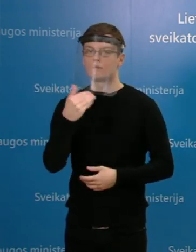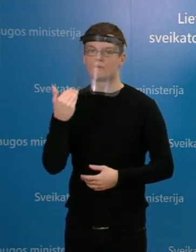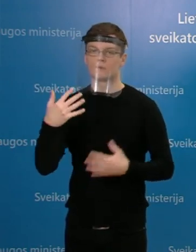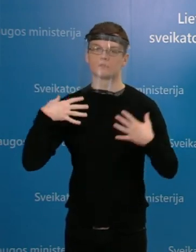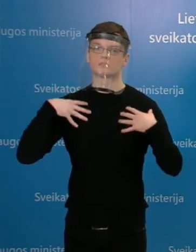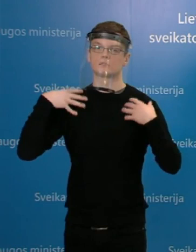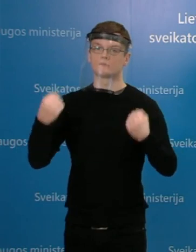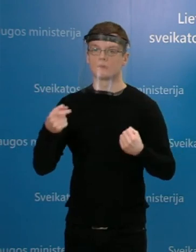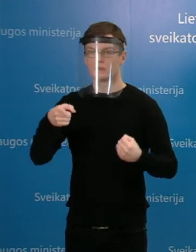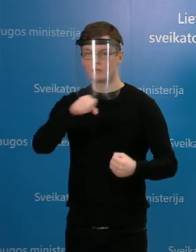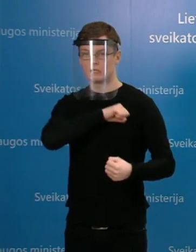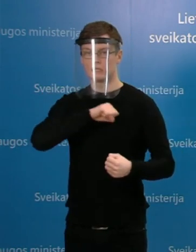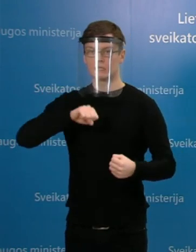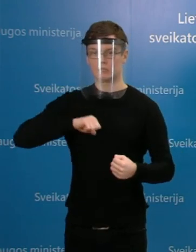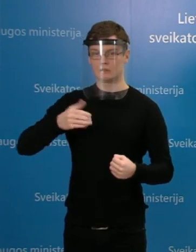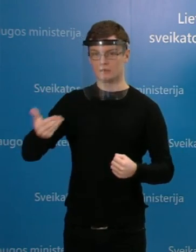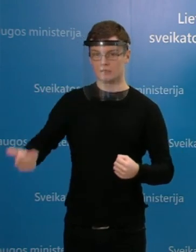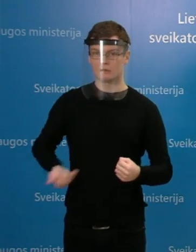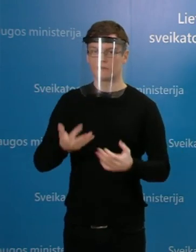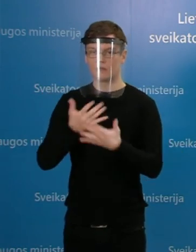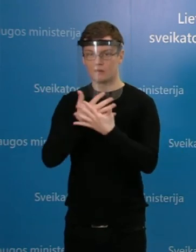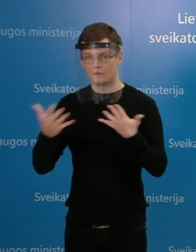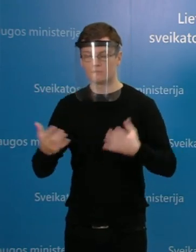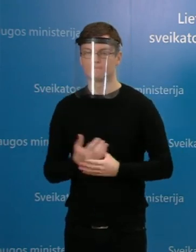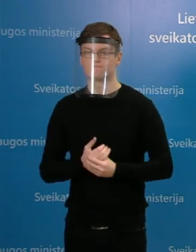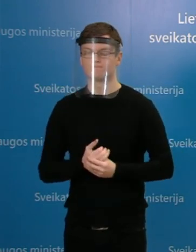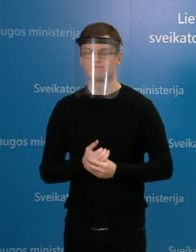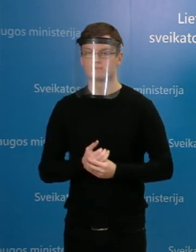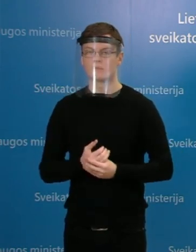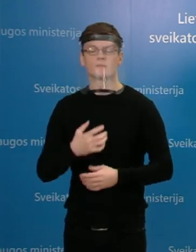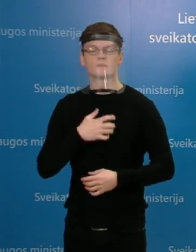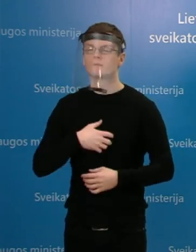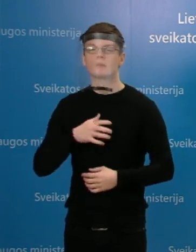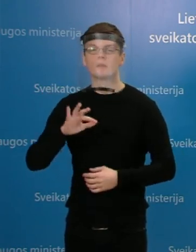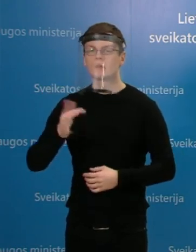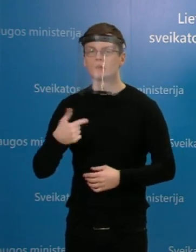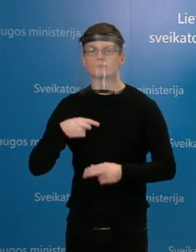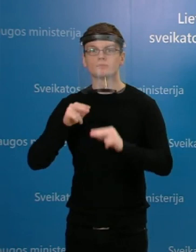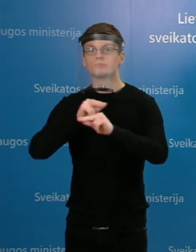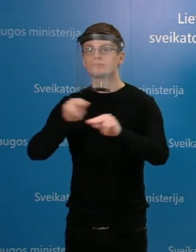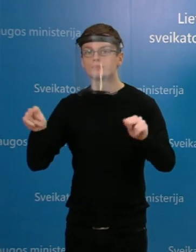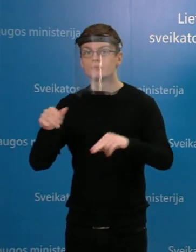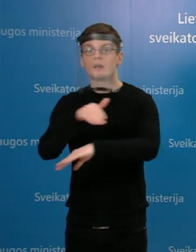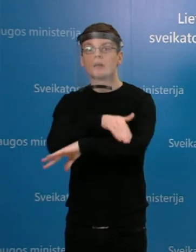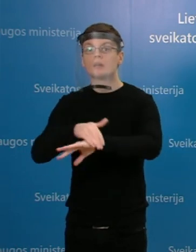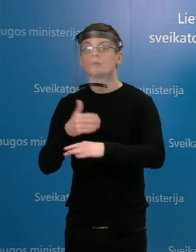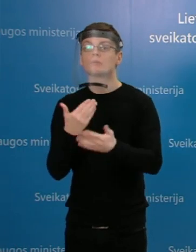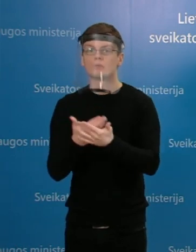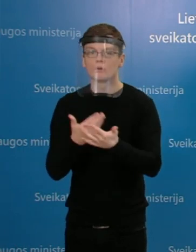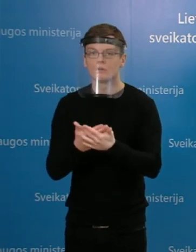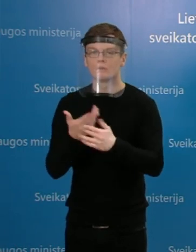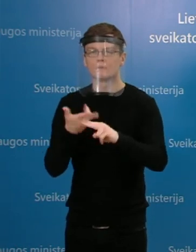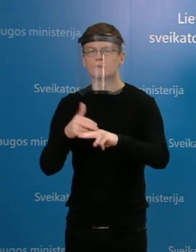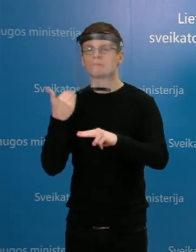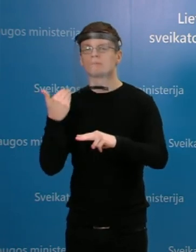specialistų. Ir taip pat svarbu epidemiologiškai, dėl ko aš taip sakau, atsklydžiu adresą, nes epidemiologiškai yra labai svarbu